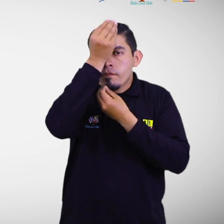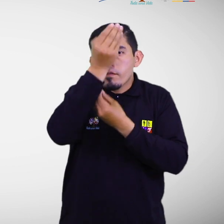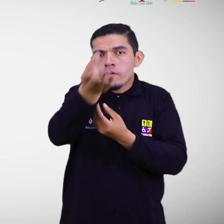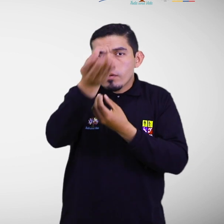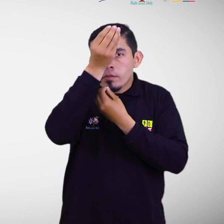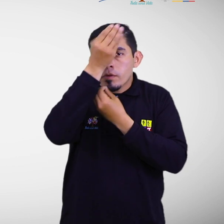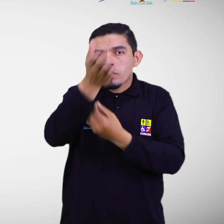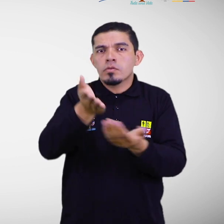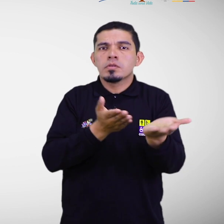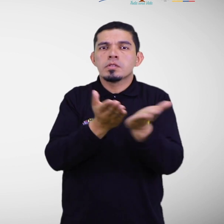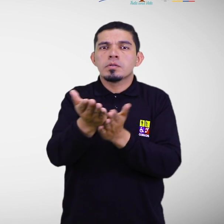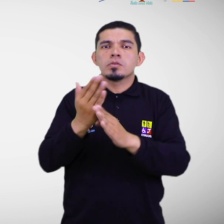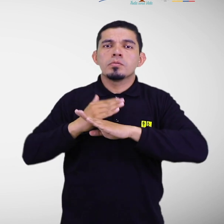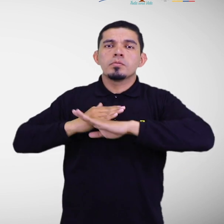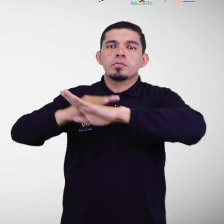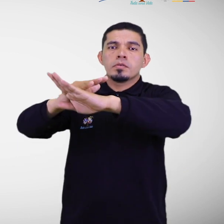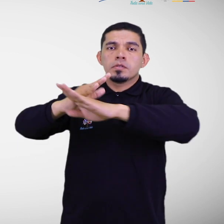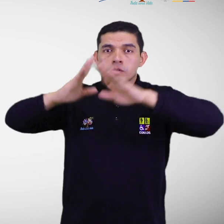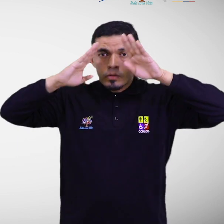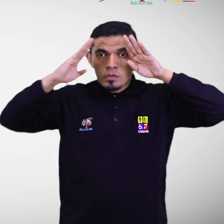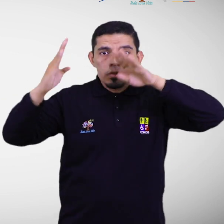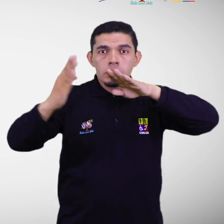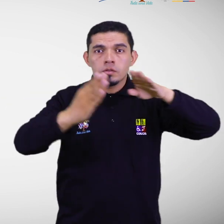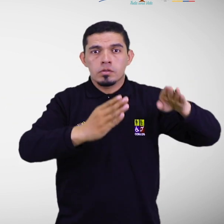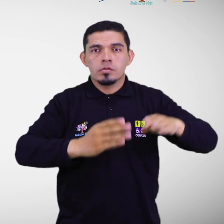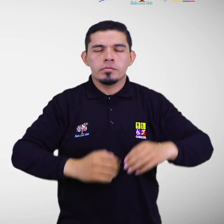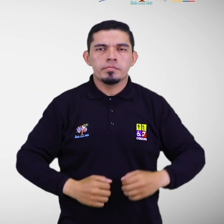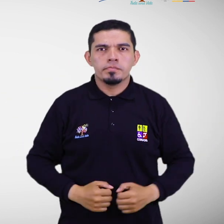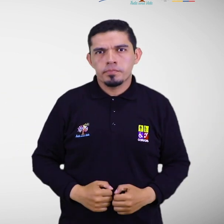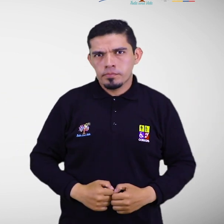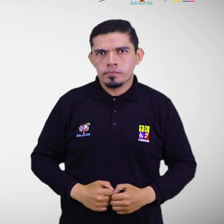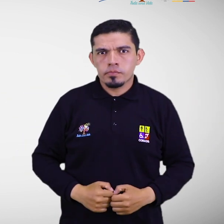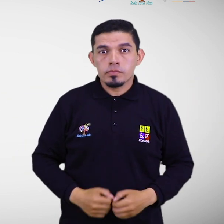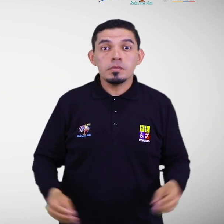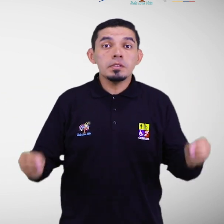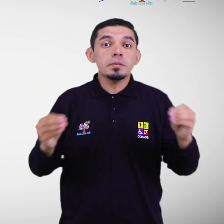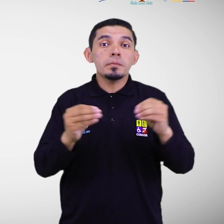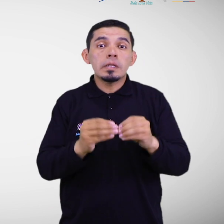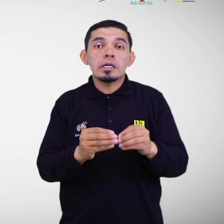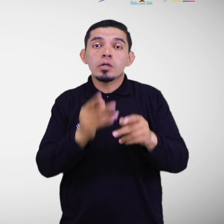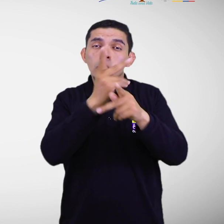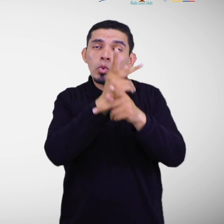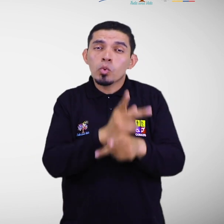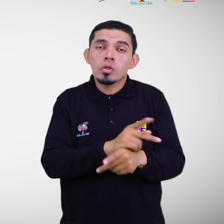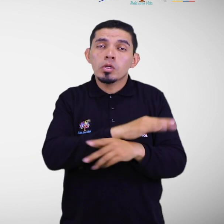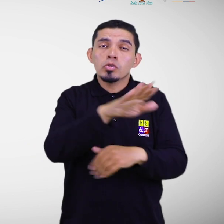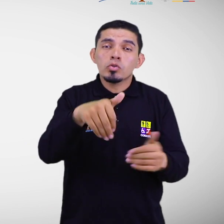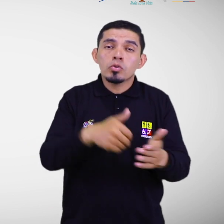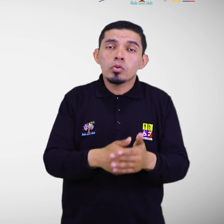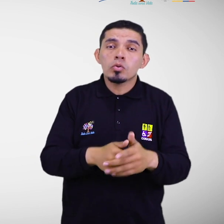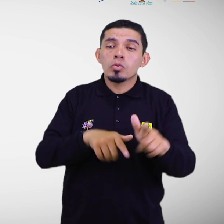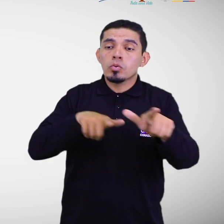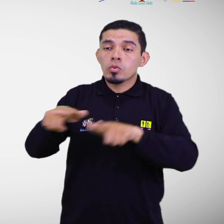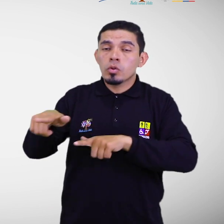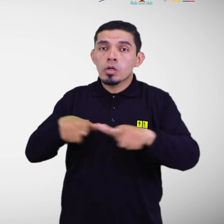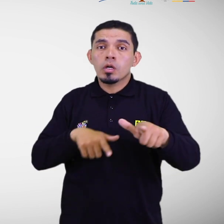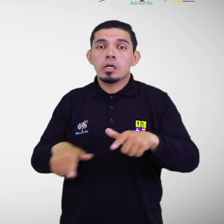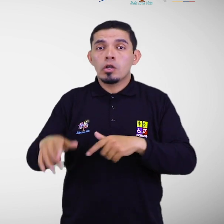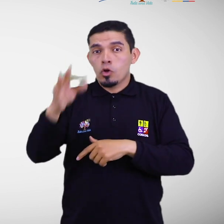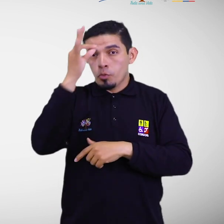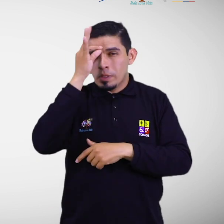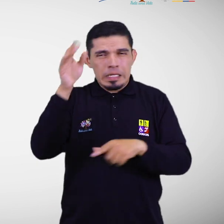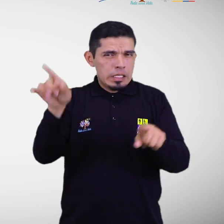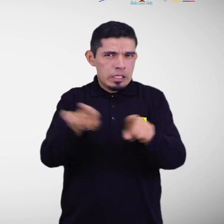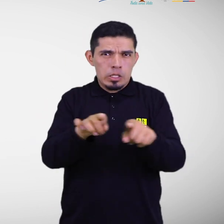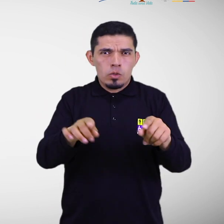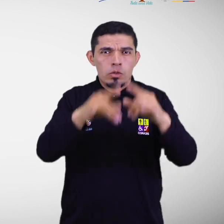sobre servicios de prevención y atención de salud. Asegurar que todas las instalaciones de salud temporales o permanentes